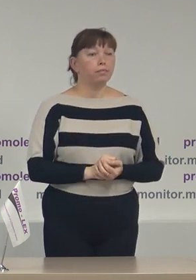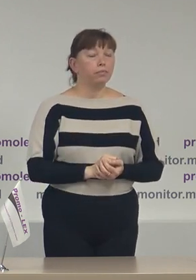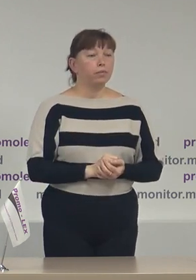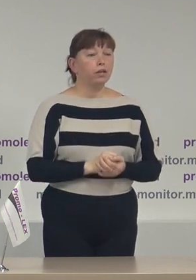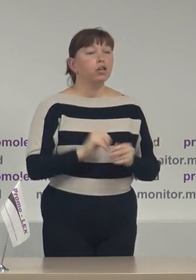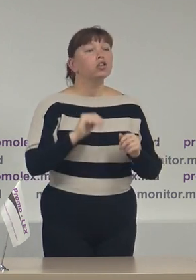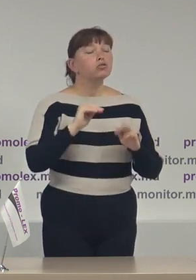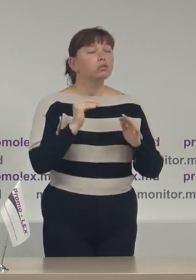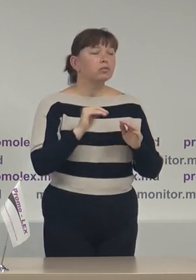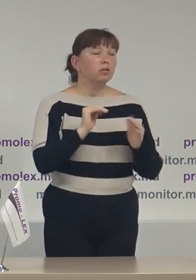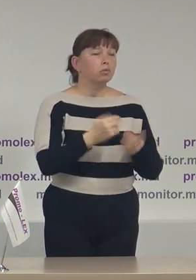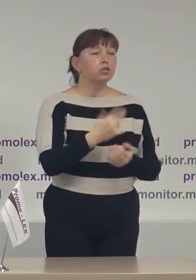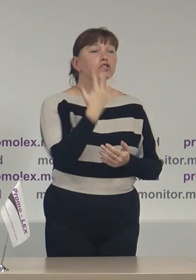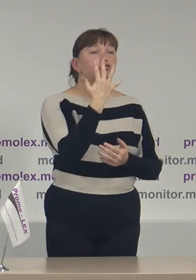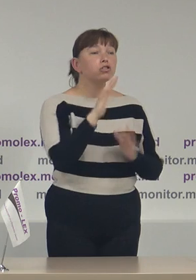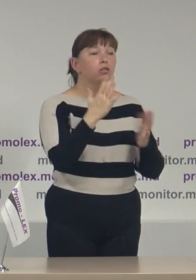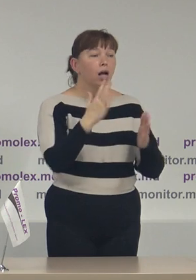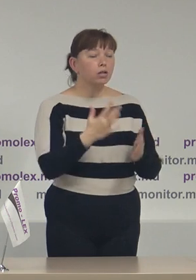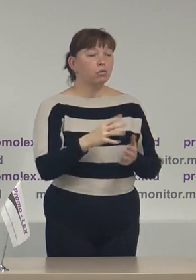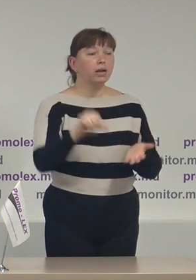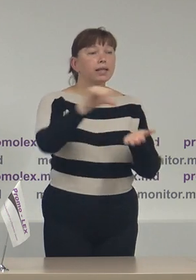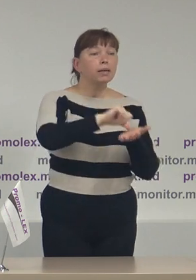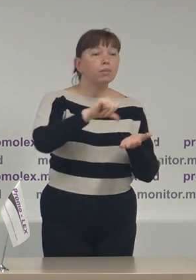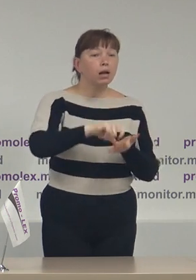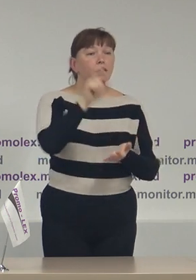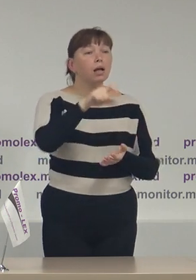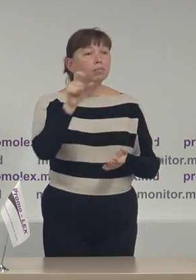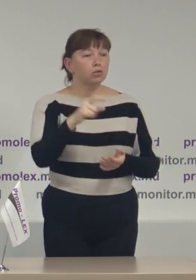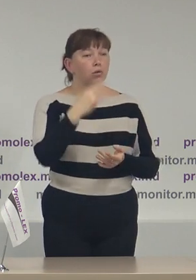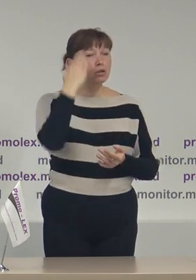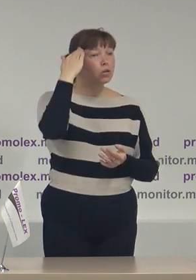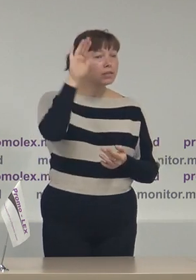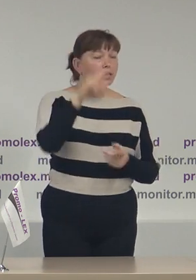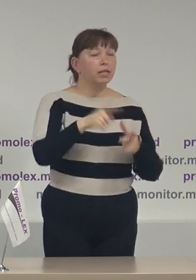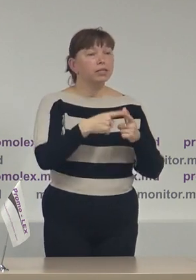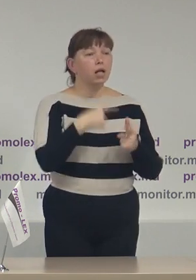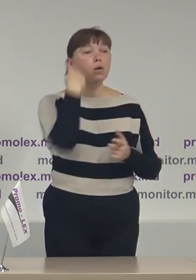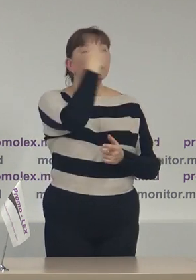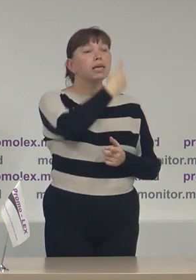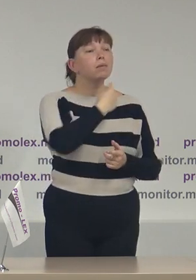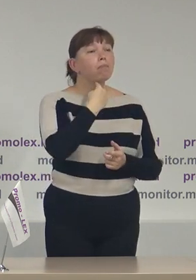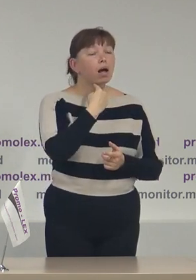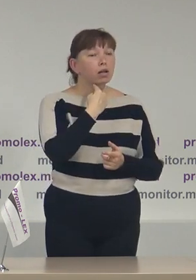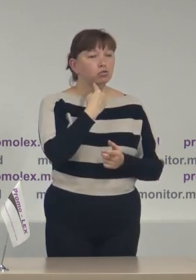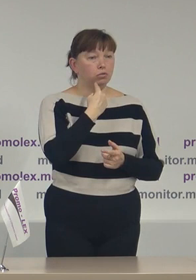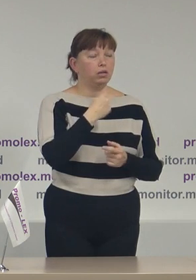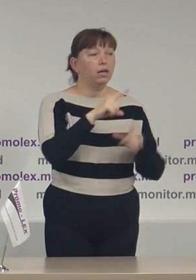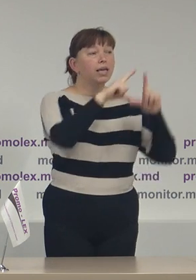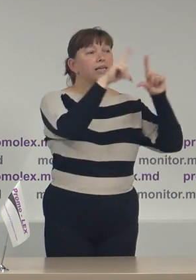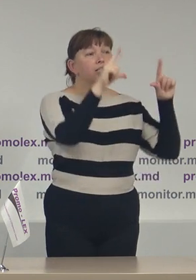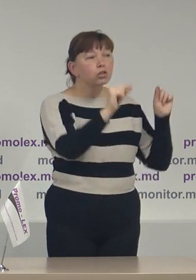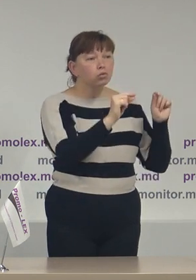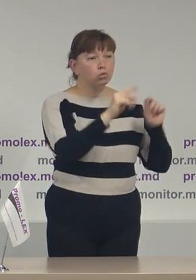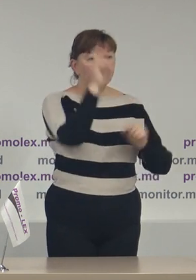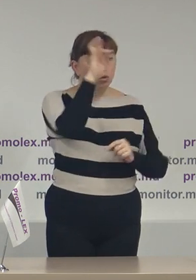Ce obțin 5 cazuri de implicare a persoanelor străinii sau imaginii instituțiilor de